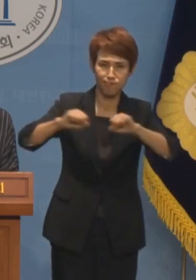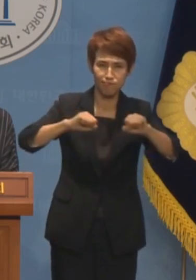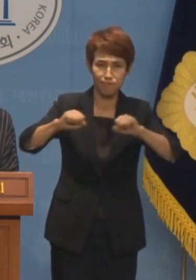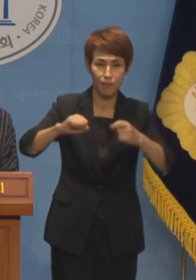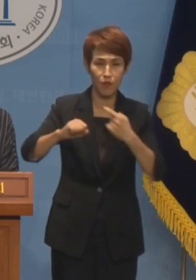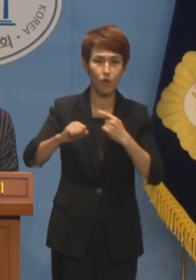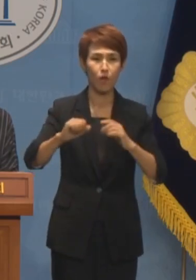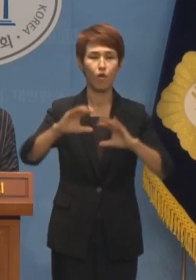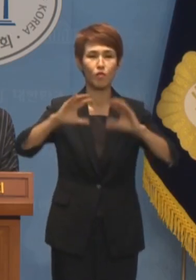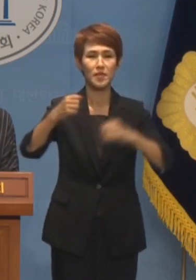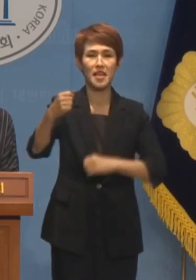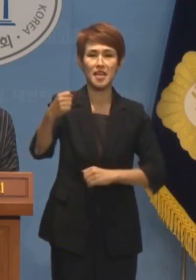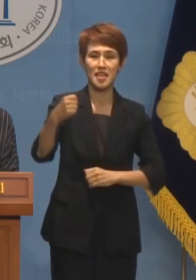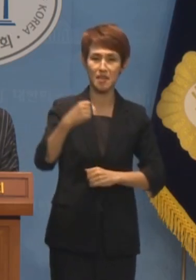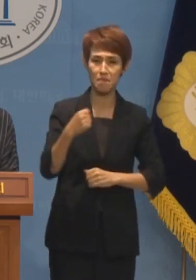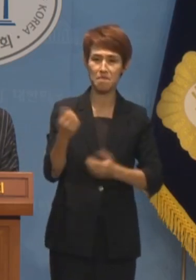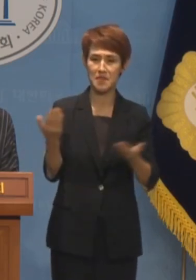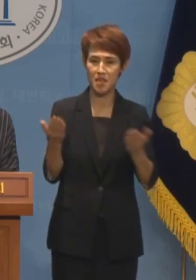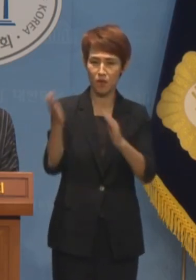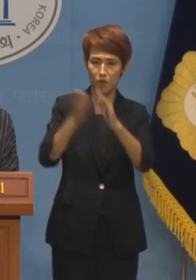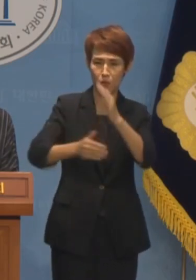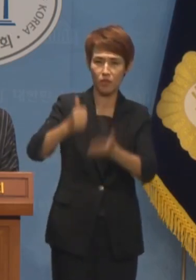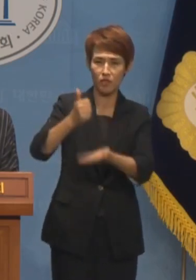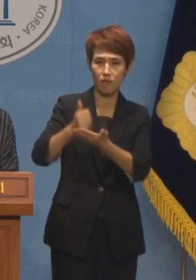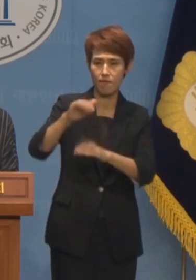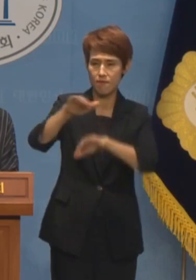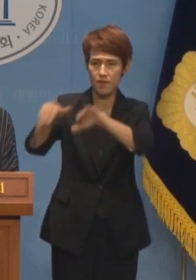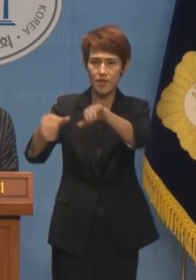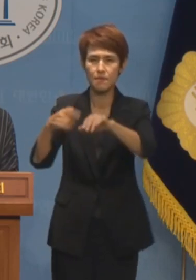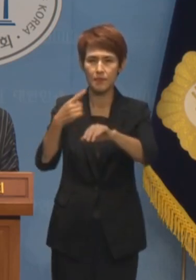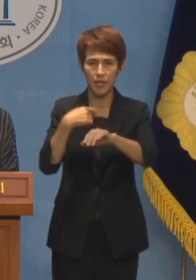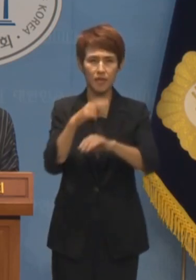국민의힘 당무와 공천까지 개입했다는 겁니다.